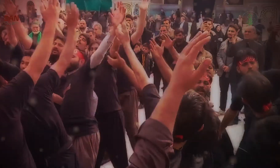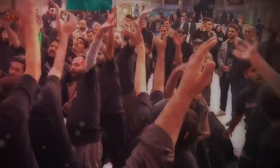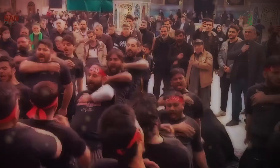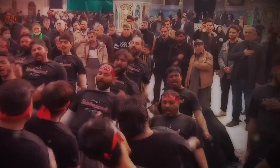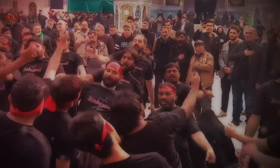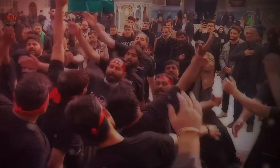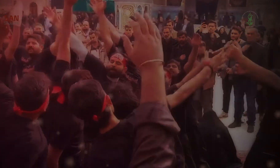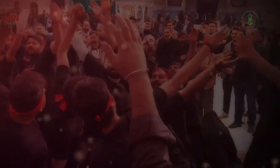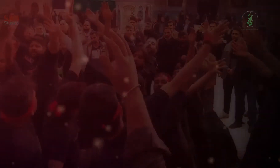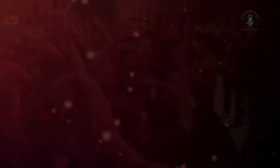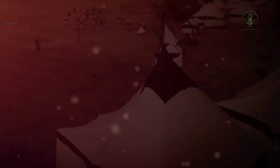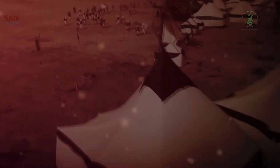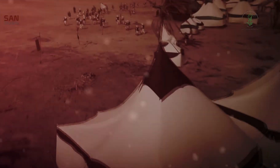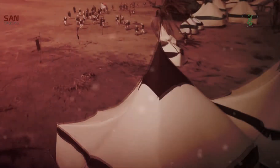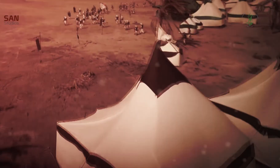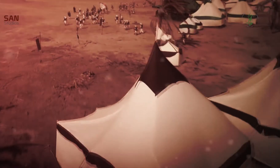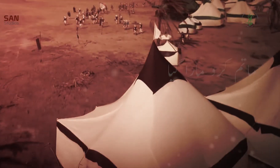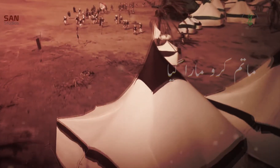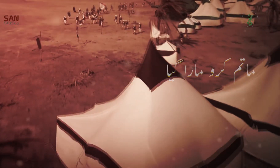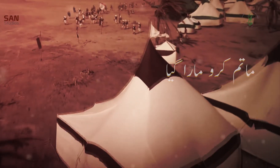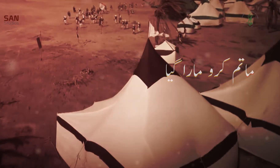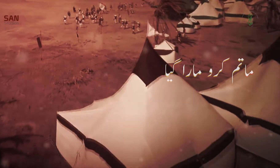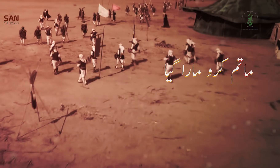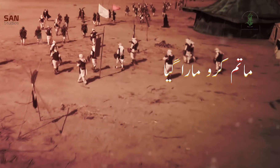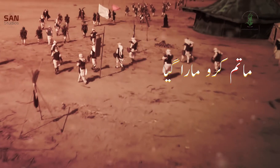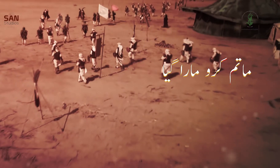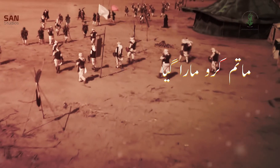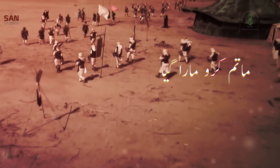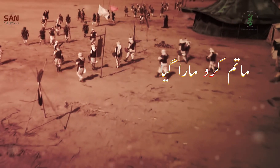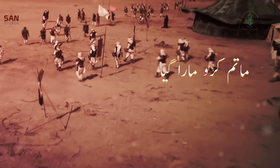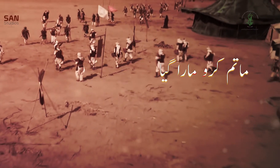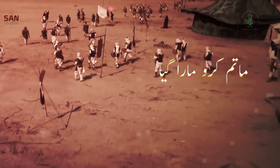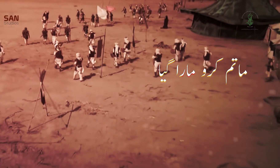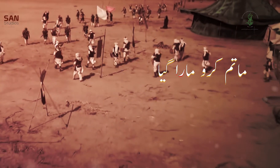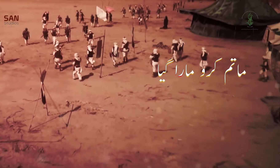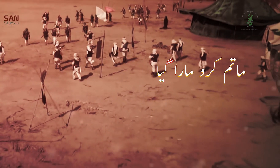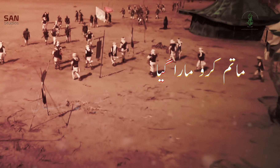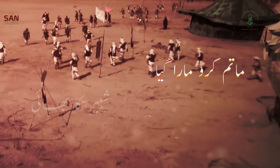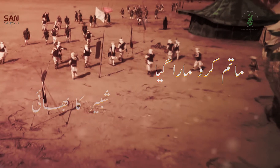کو سنائی اب ماتم کرو مارا گیا